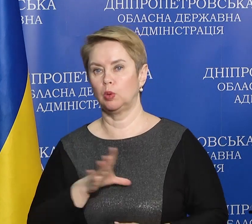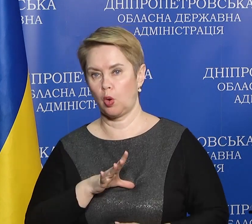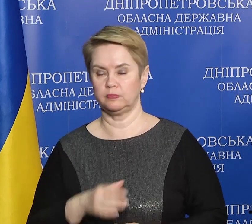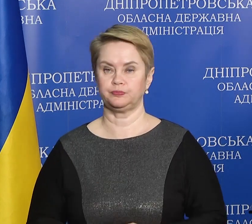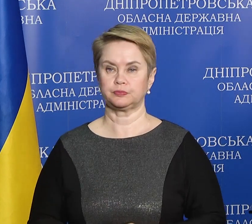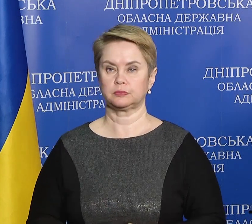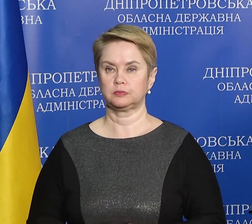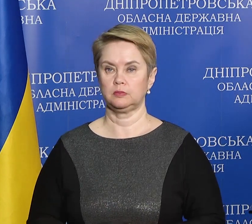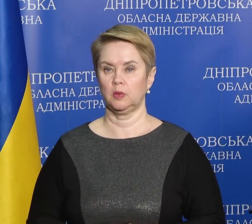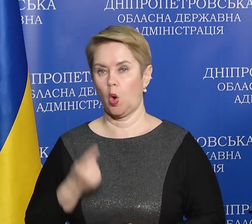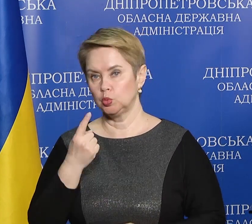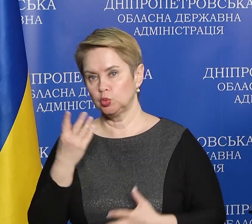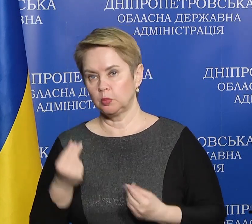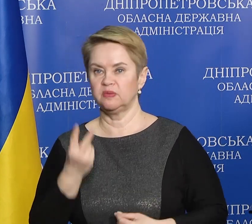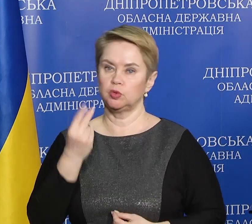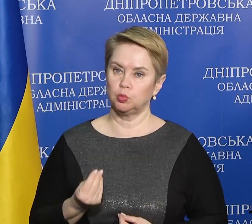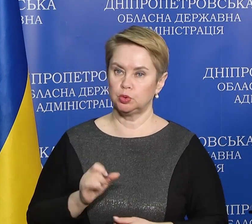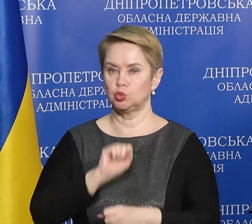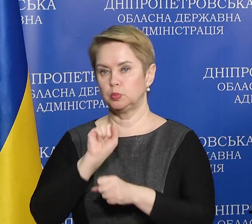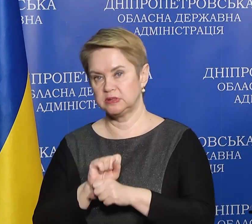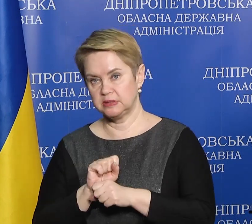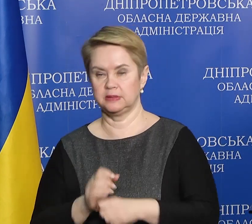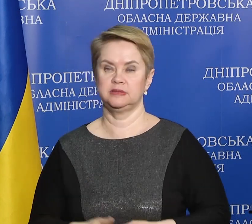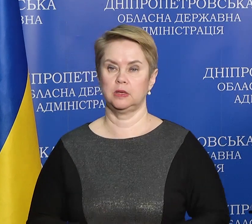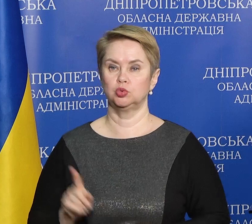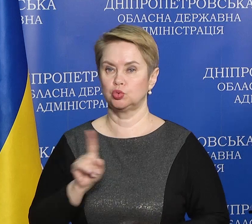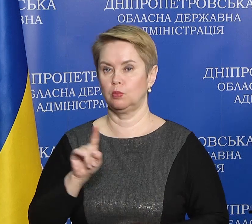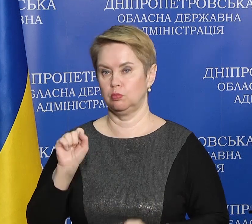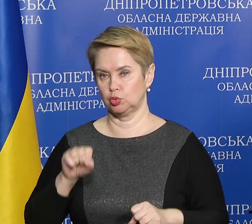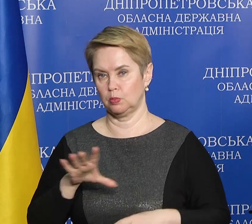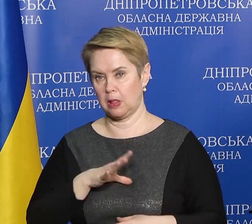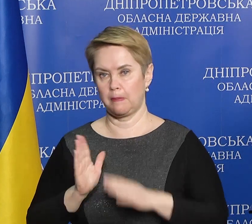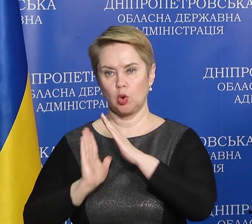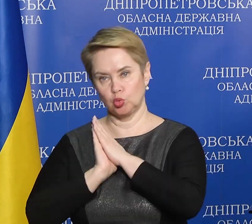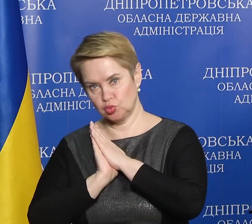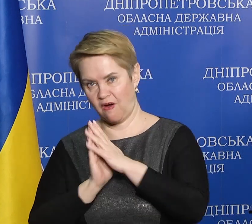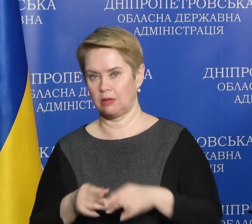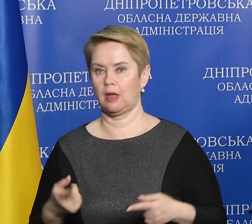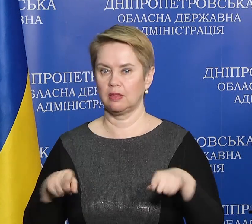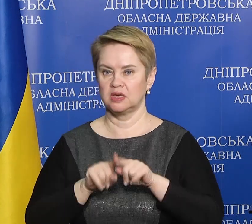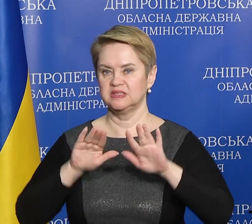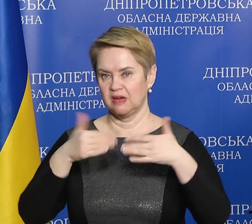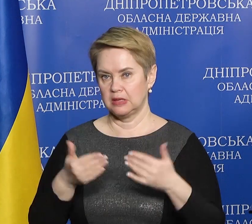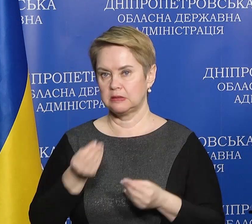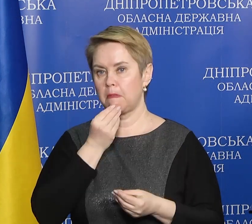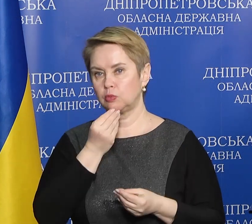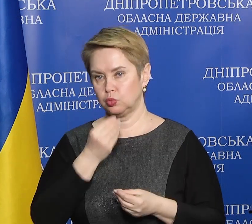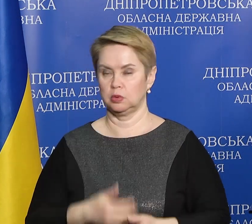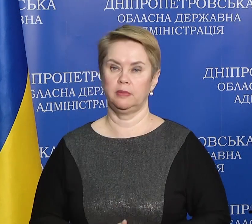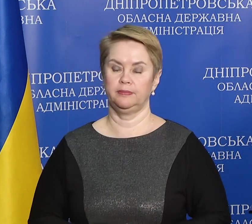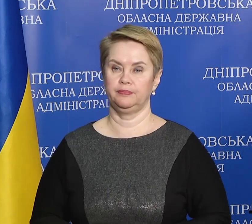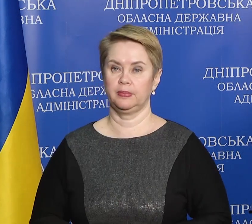на одну добу, дві доби зупинитися, і щоб можна було переночувати, а також зверталися за продуктами